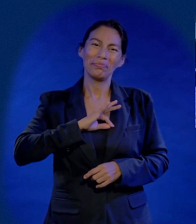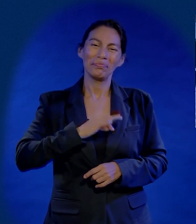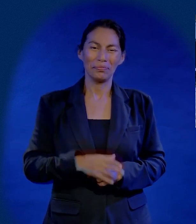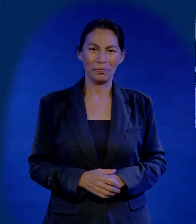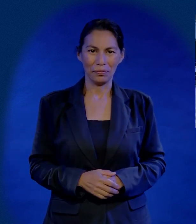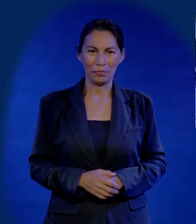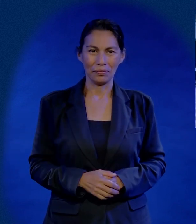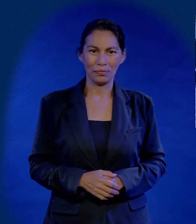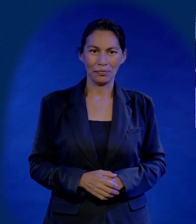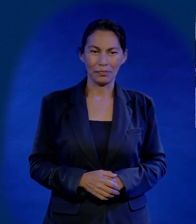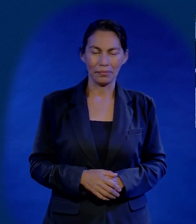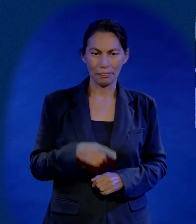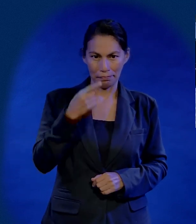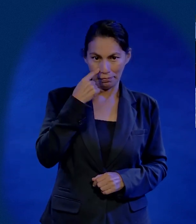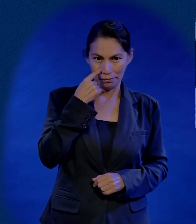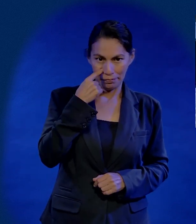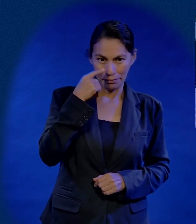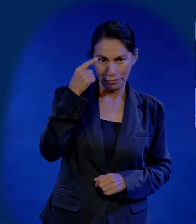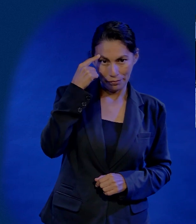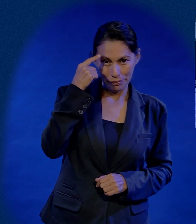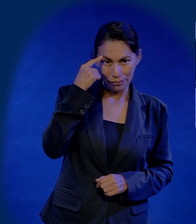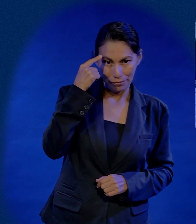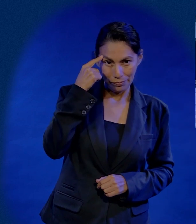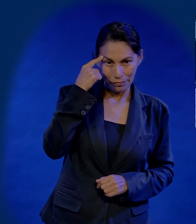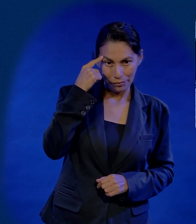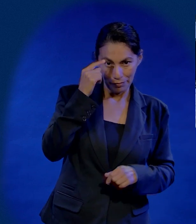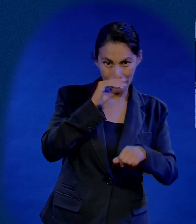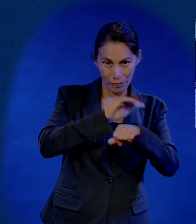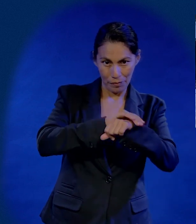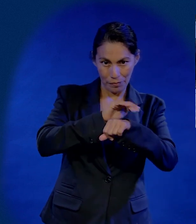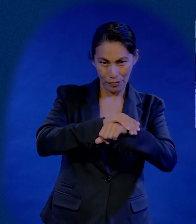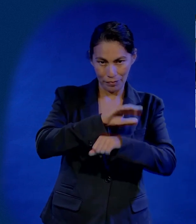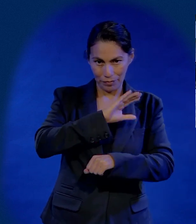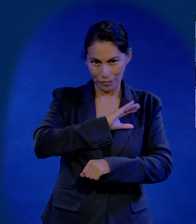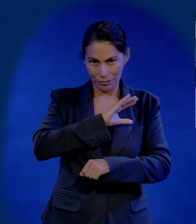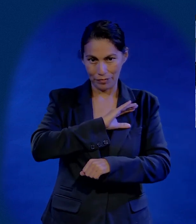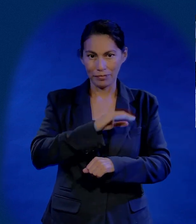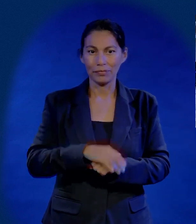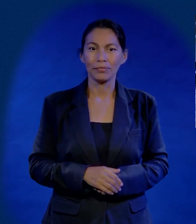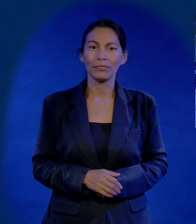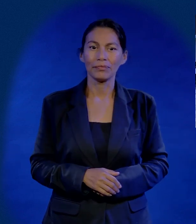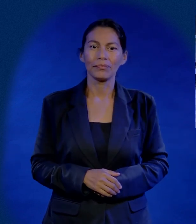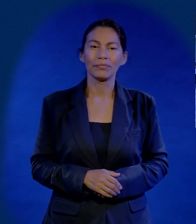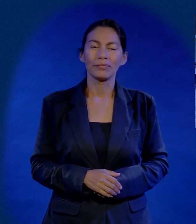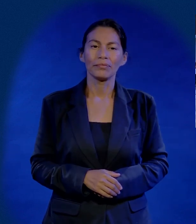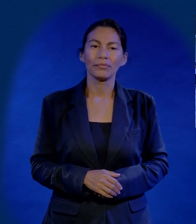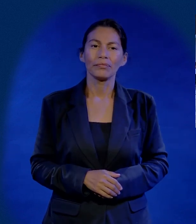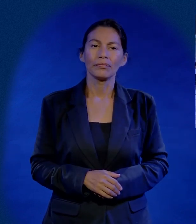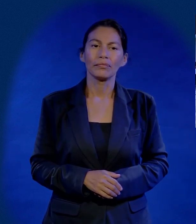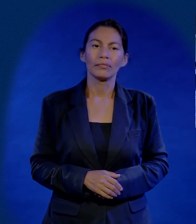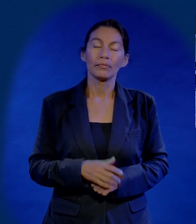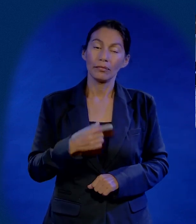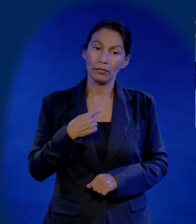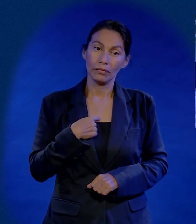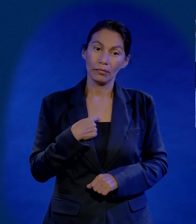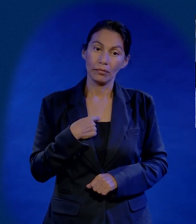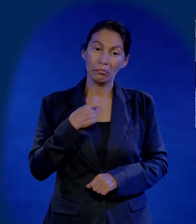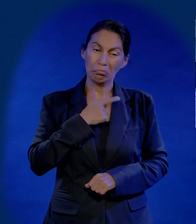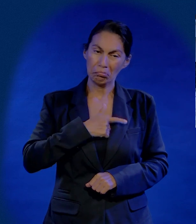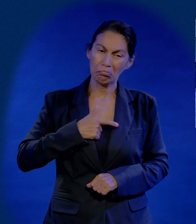Pensando en esto, yo quisiera ponerlo de lado positivo. Miren, mis hermanos y amigos. Me encantaría decir que